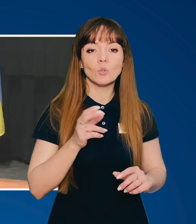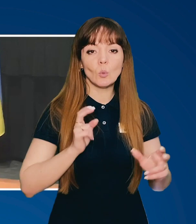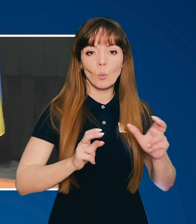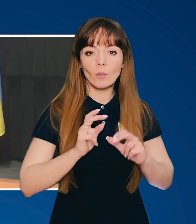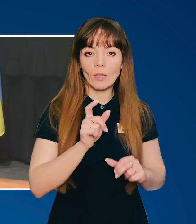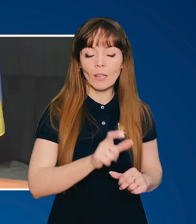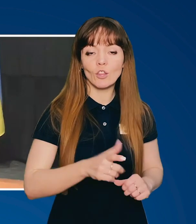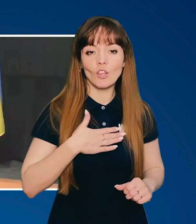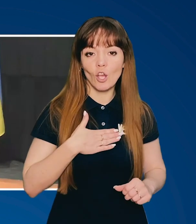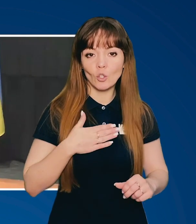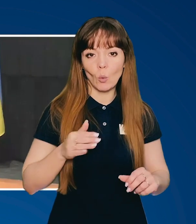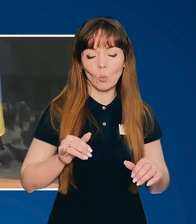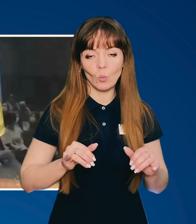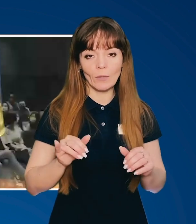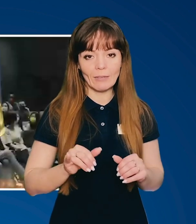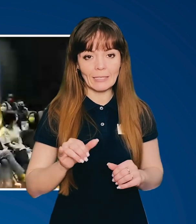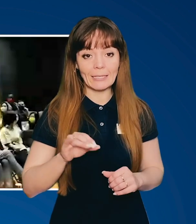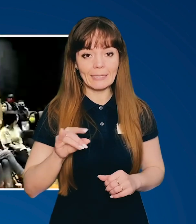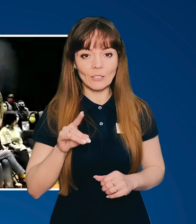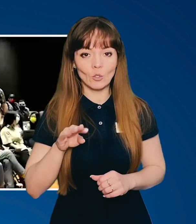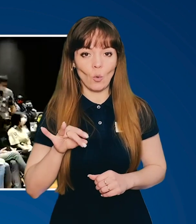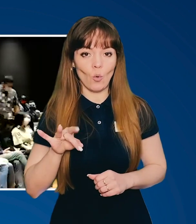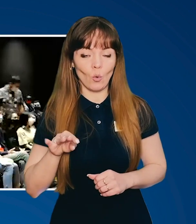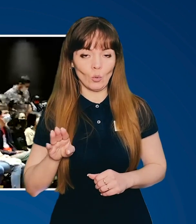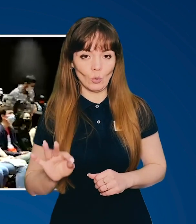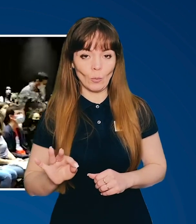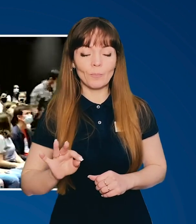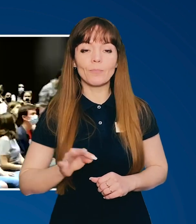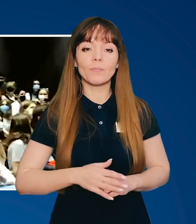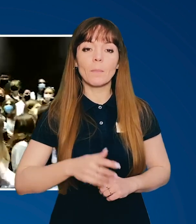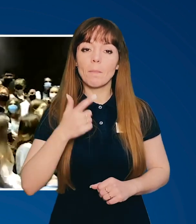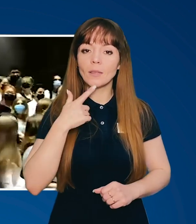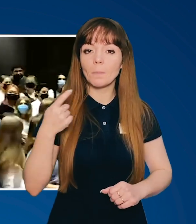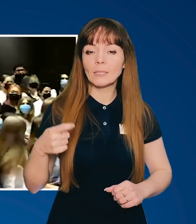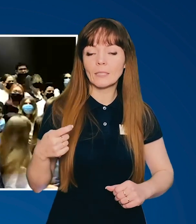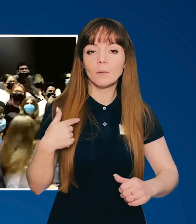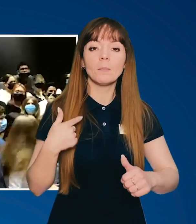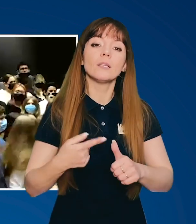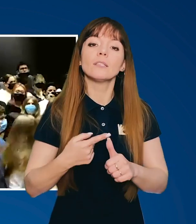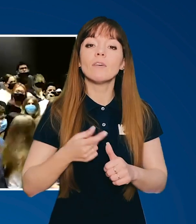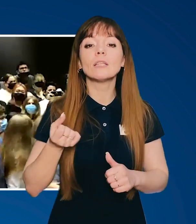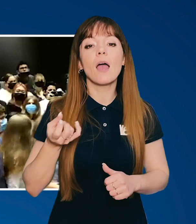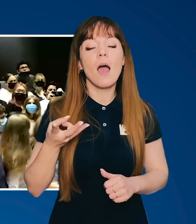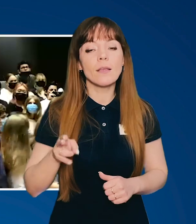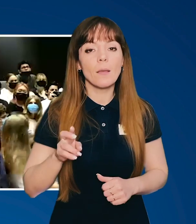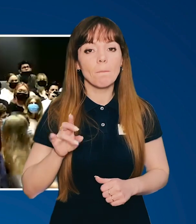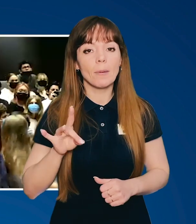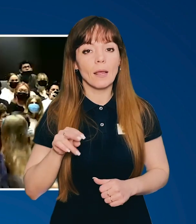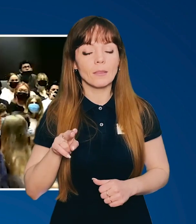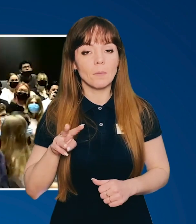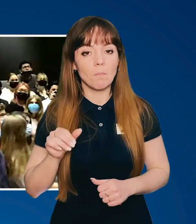студент нашого університету в Торонто. Пане президенте, мене звати Аня Брайтман.